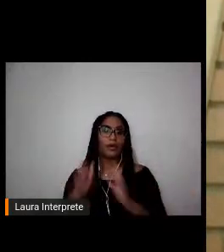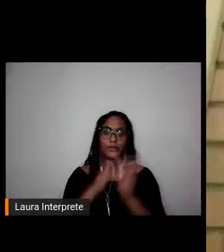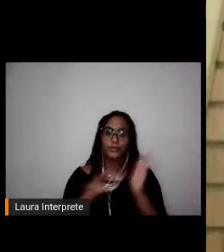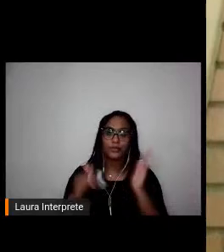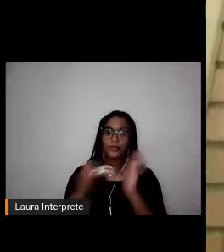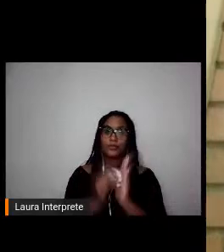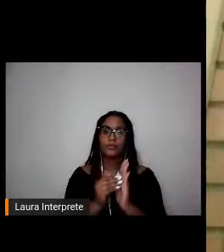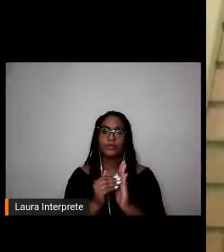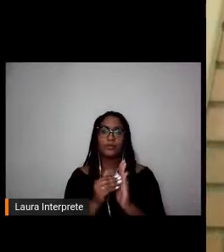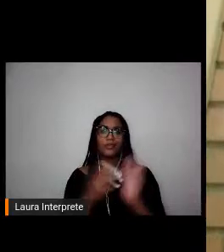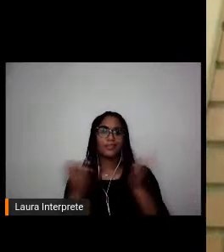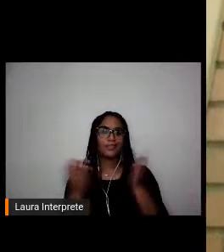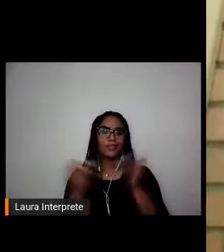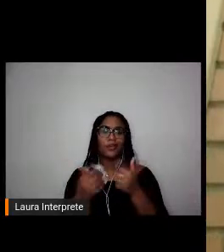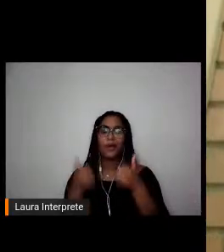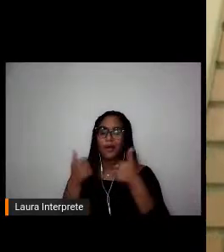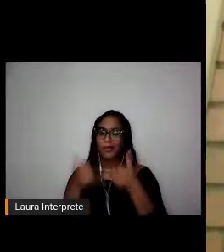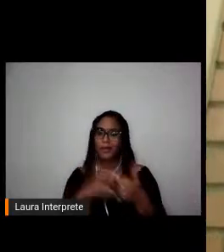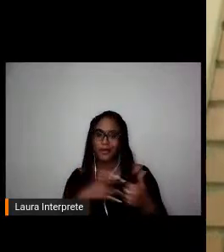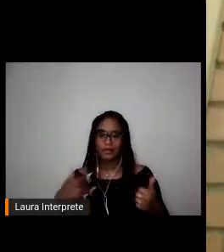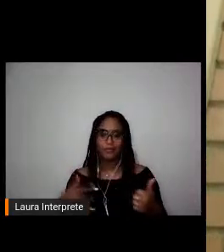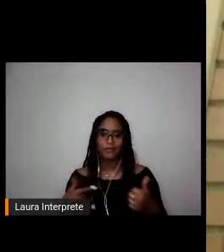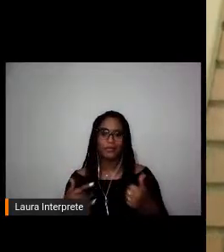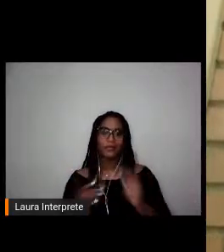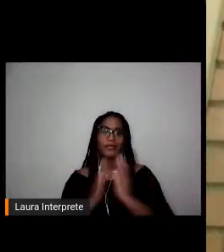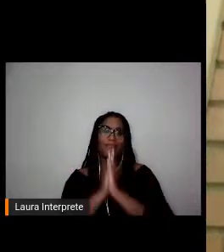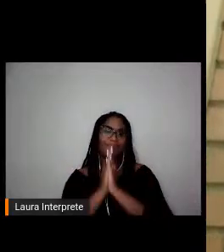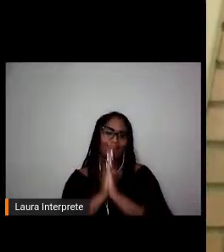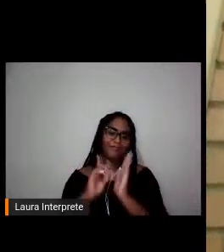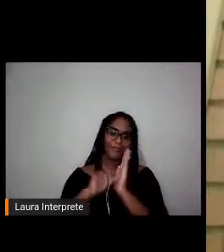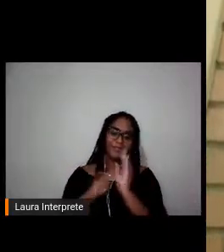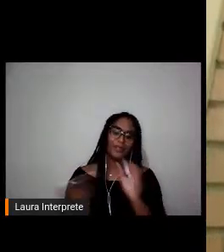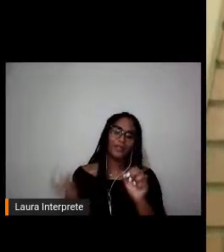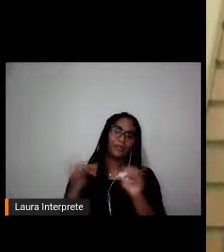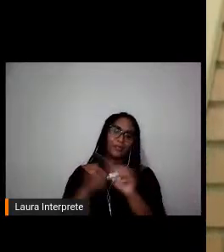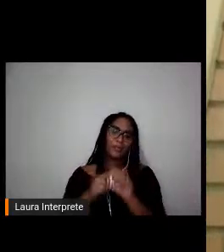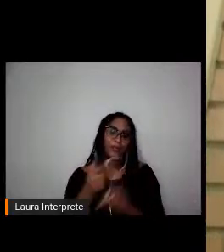estejam bem de saúde e tão logo a gente possa estar vacinado.